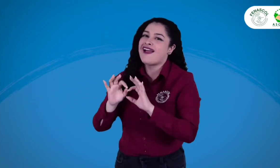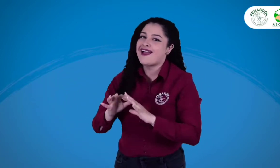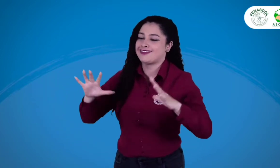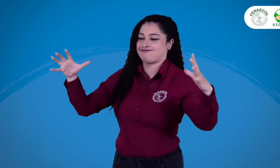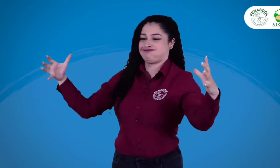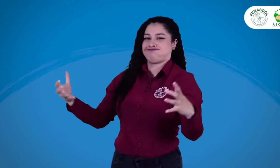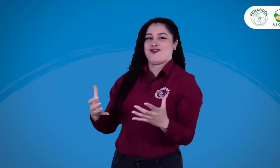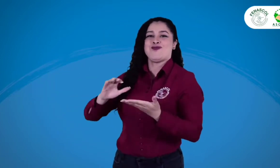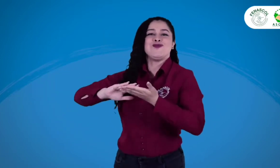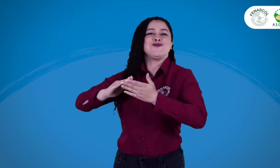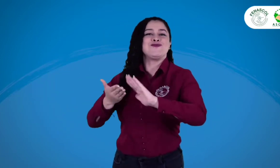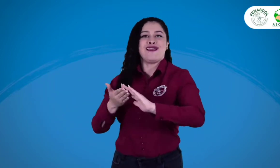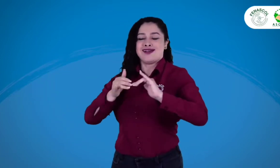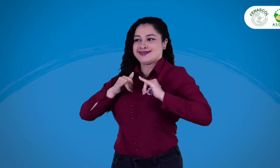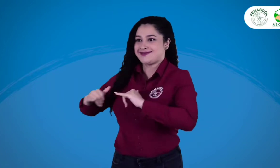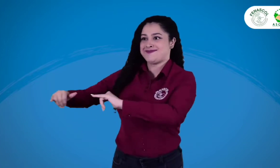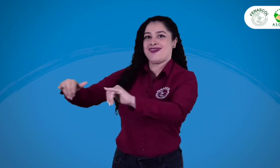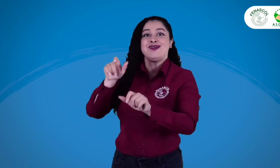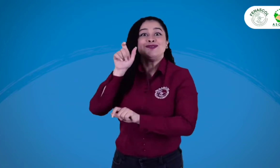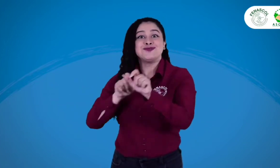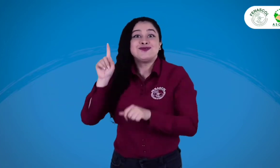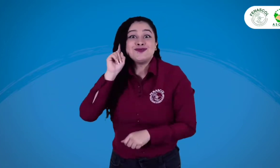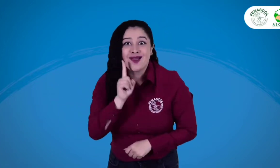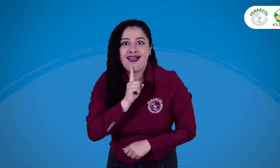que reúne a la comunidad sorda.